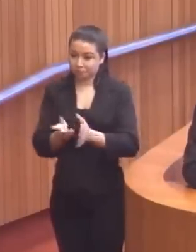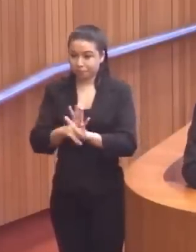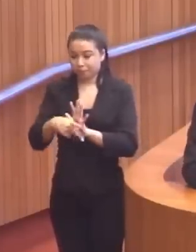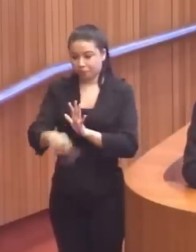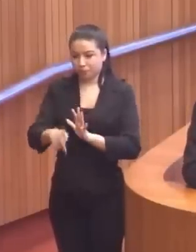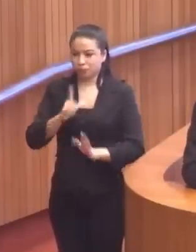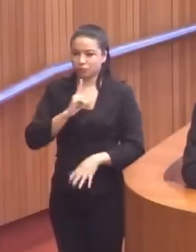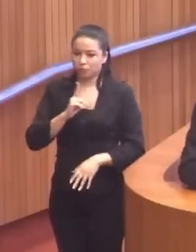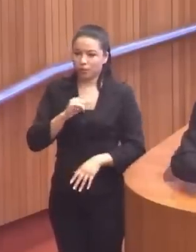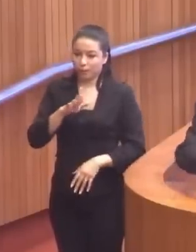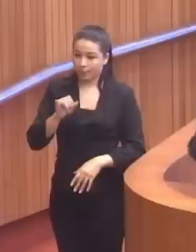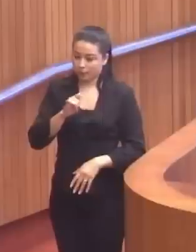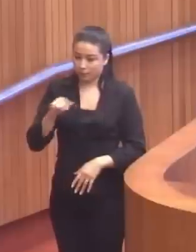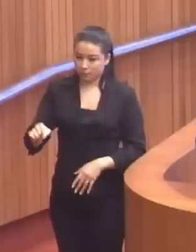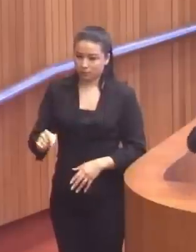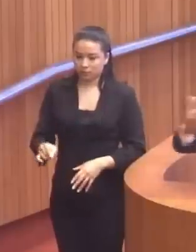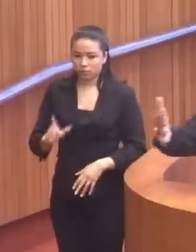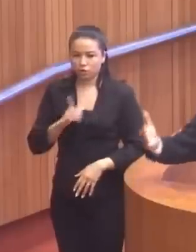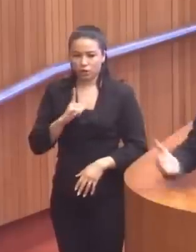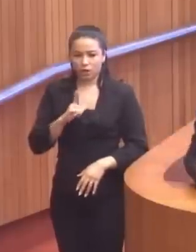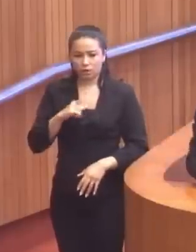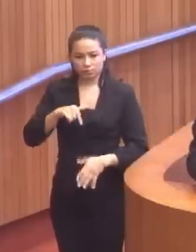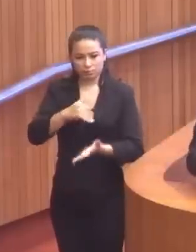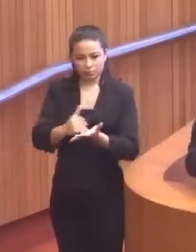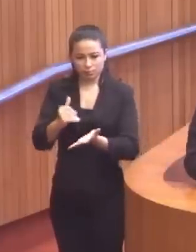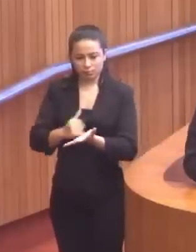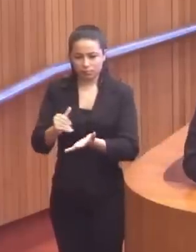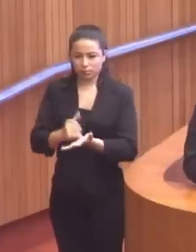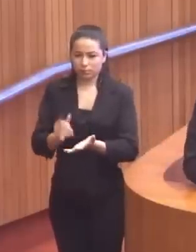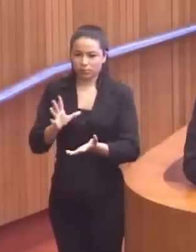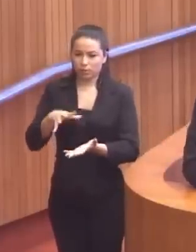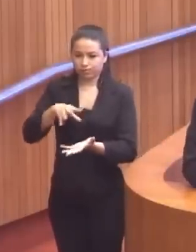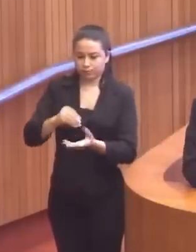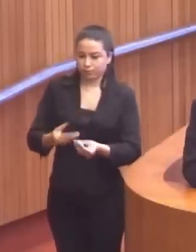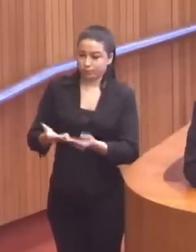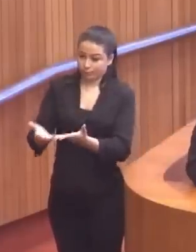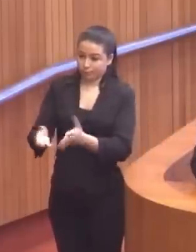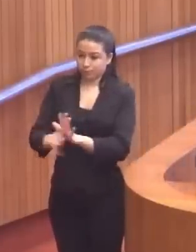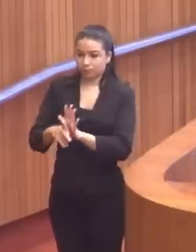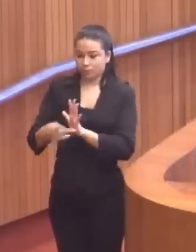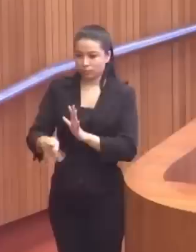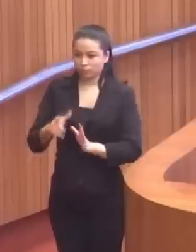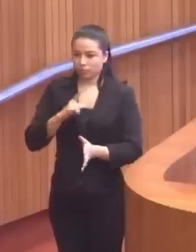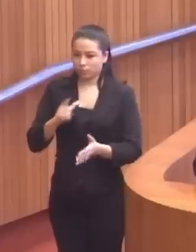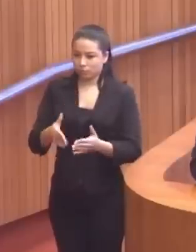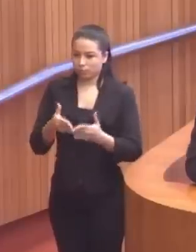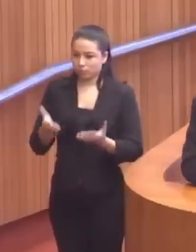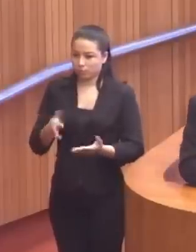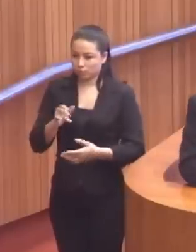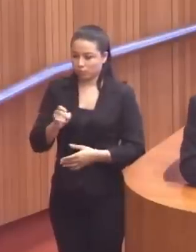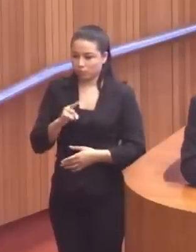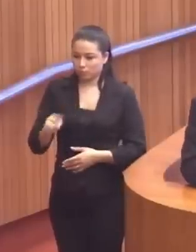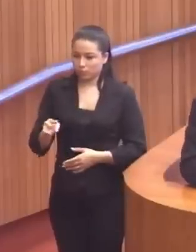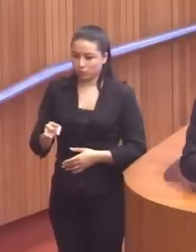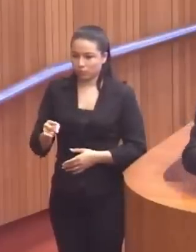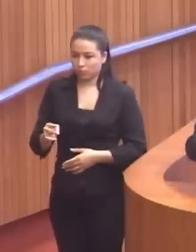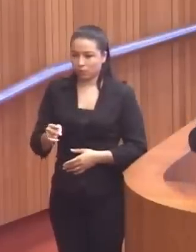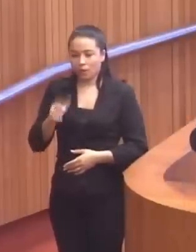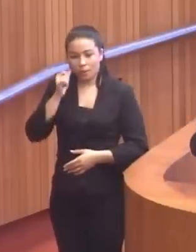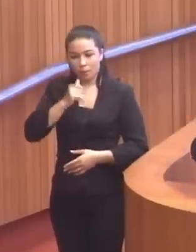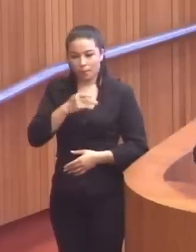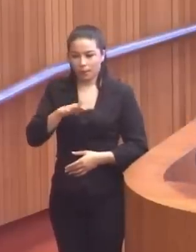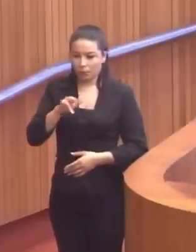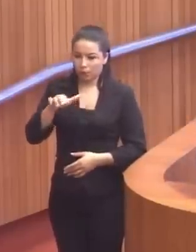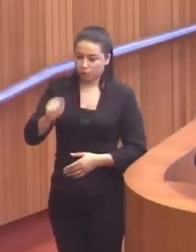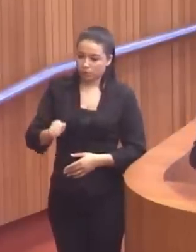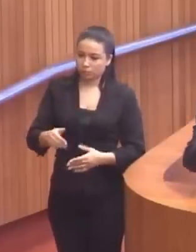documento da minha representação. Já rodava pela secretaria e me deram uma cópia. Aí eu entrei com uma representação para a